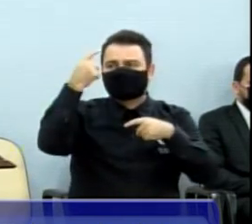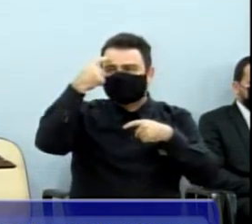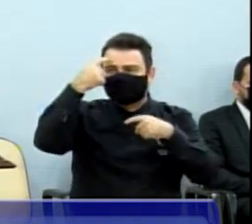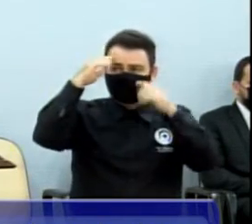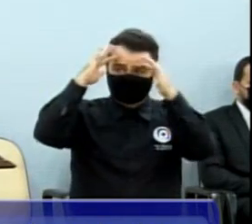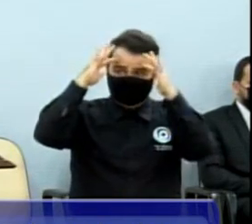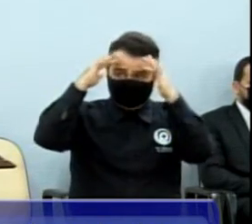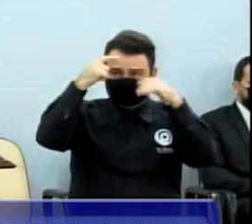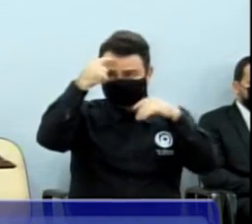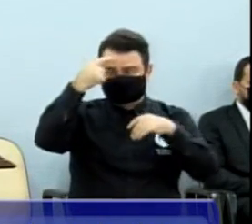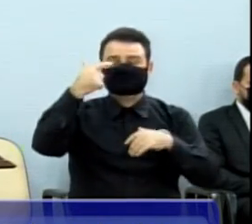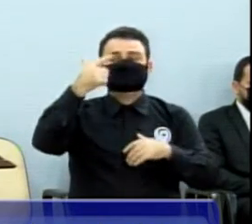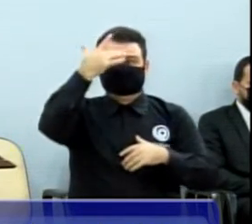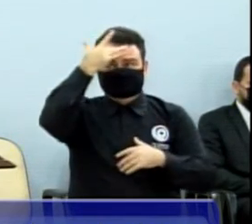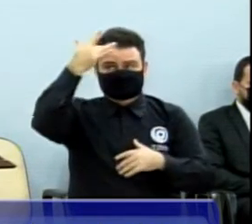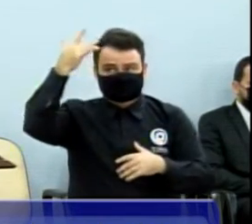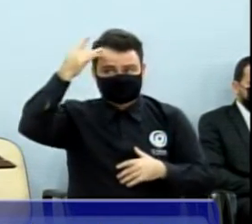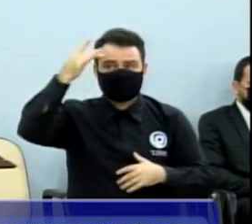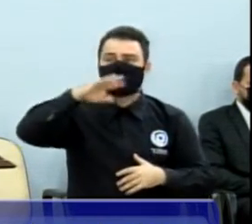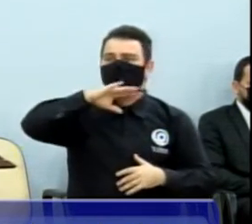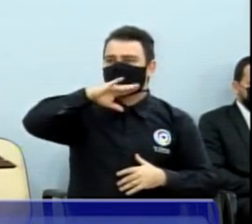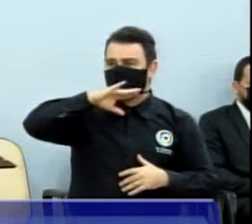venha a uma sociedade saudável.